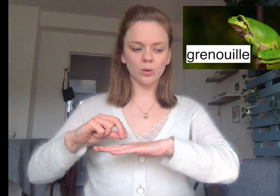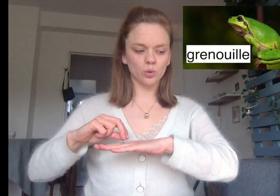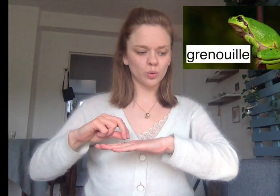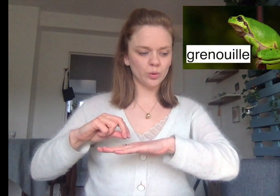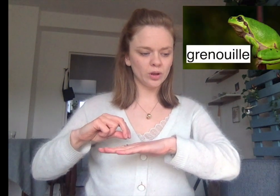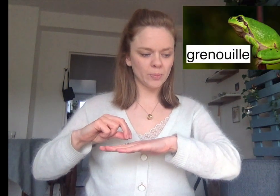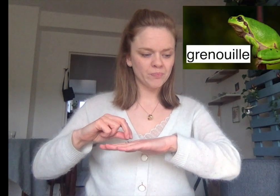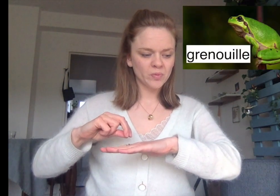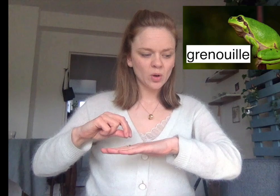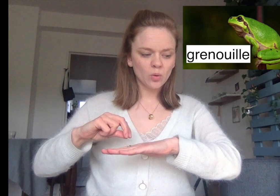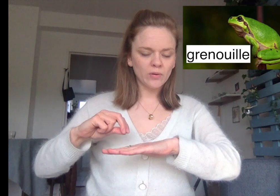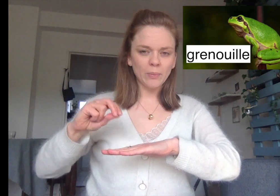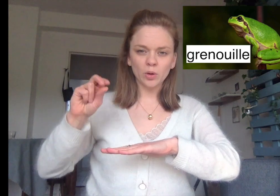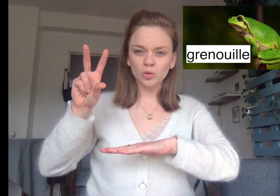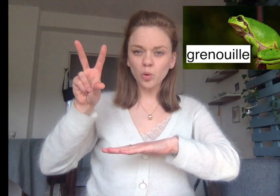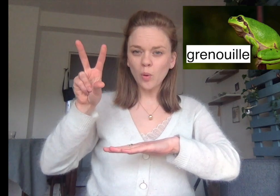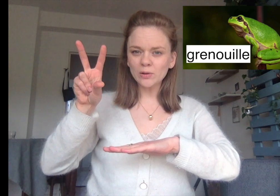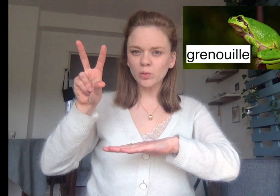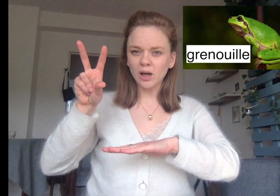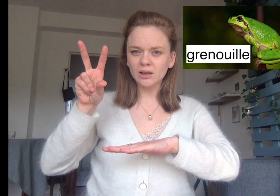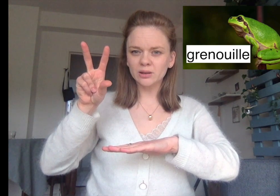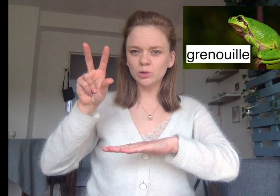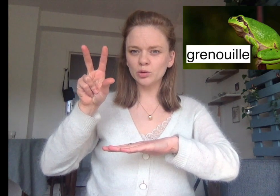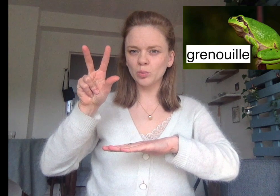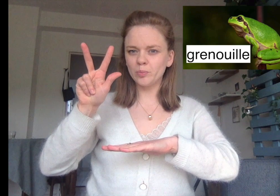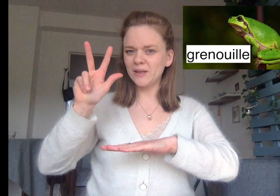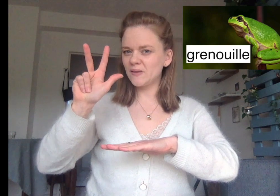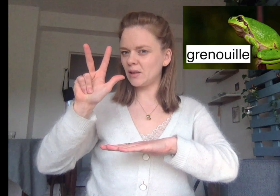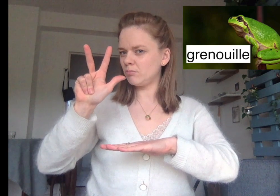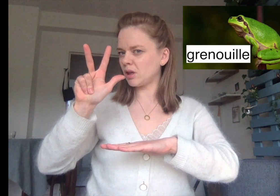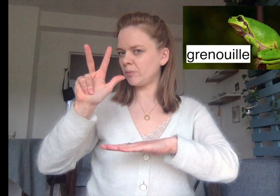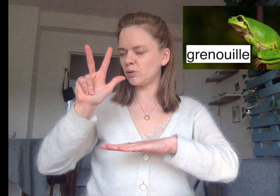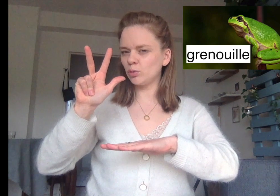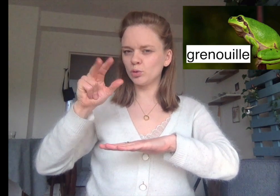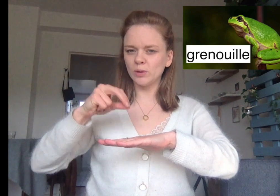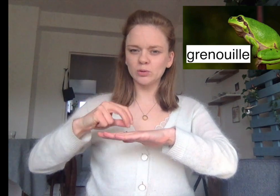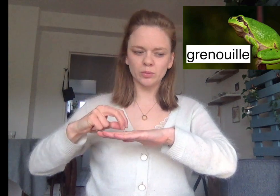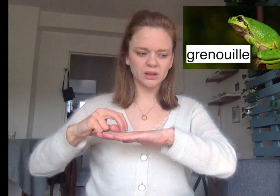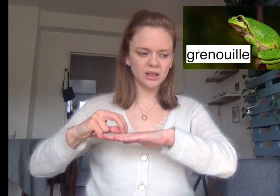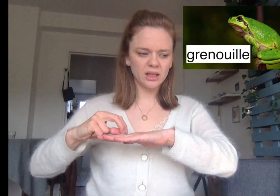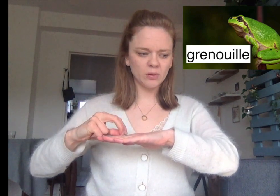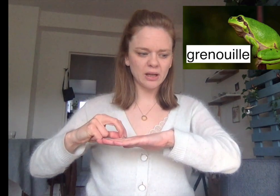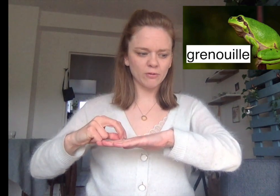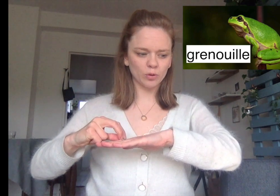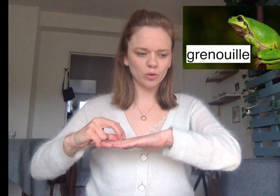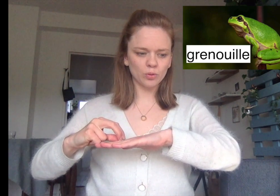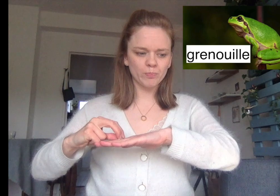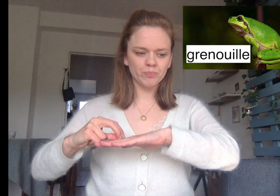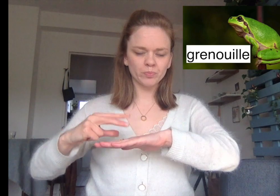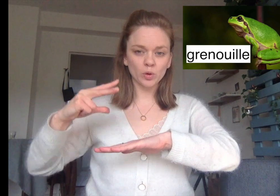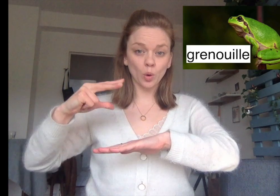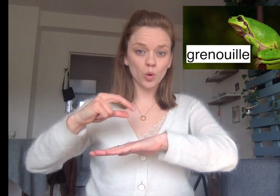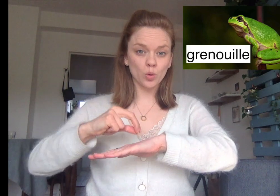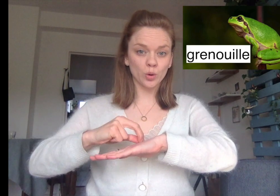grenouille, on va prendre trois doigts. Les autres sont baissés. Les autres doigts sont baissés et on avance. Grenouille.